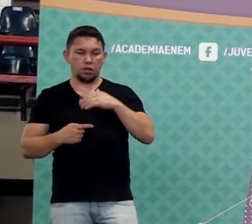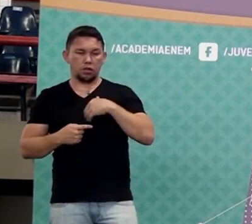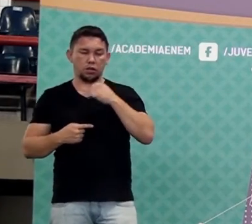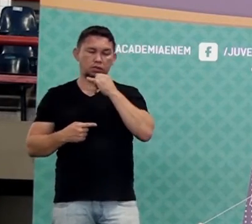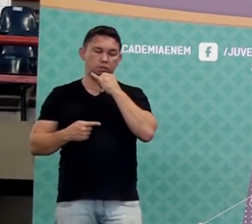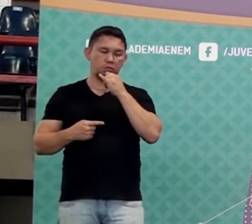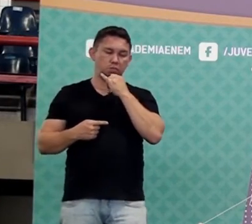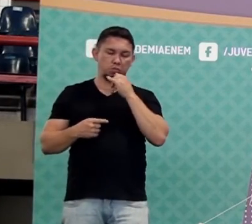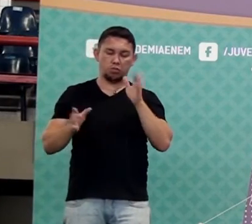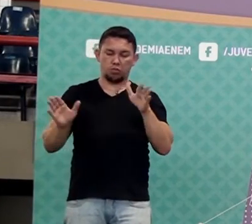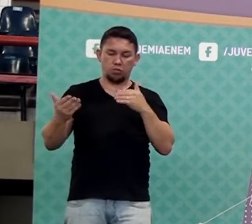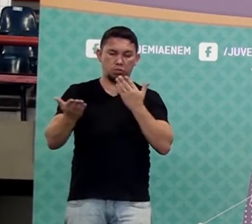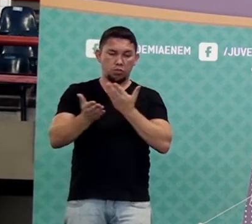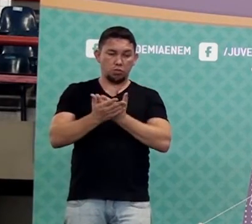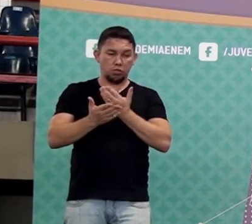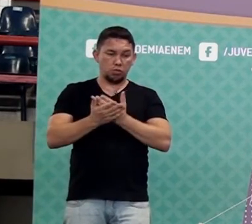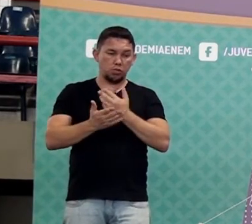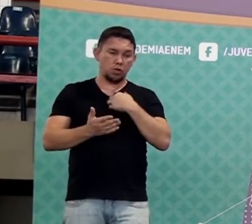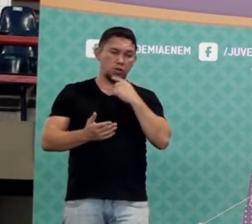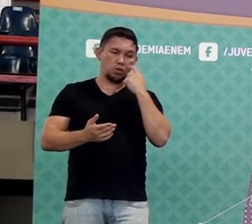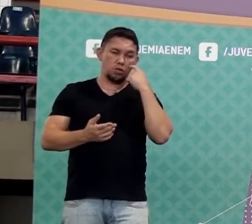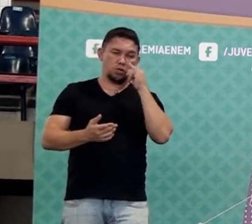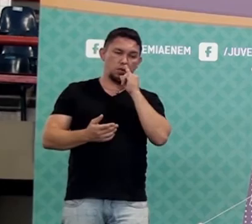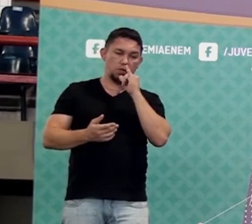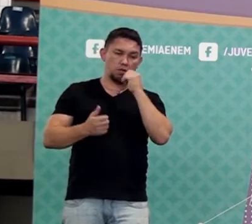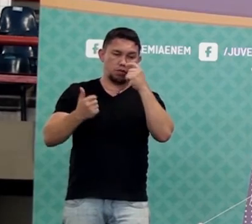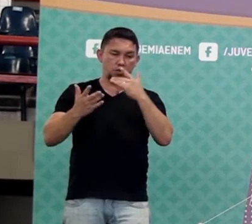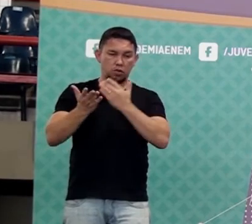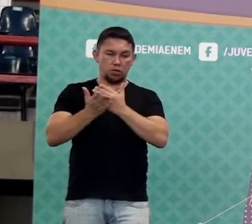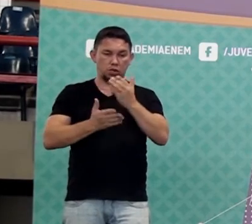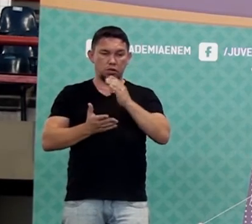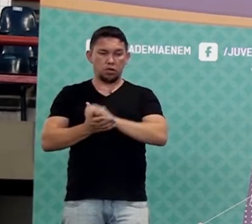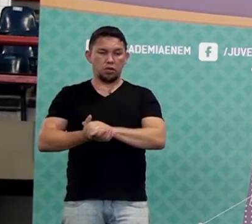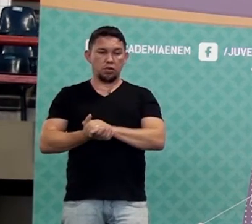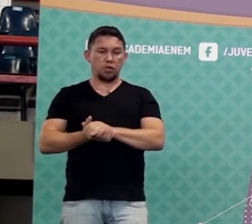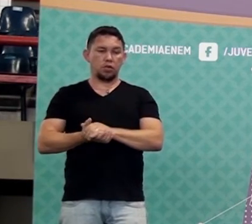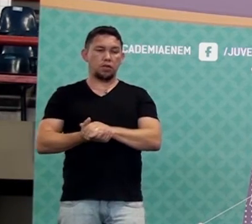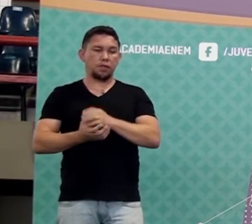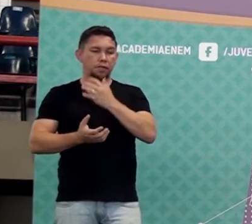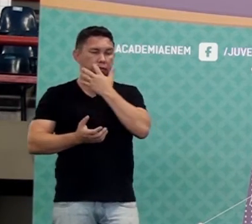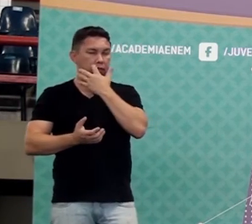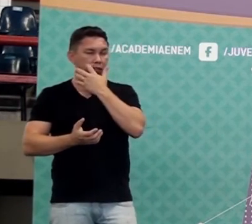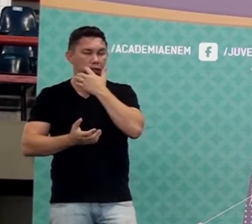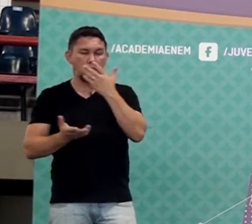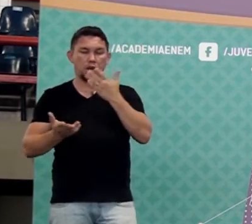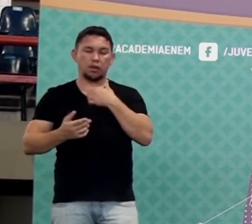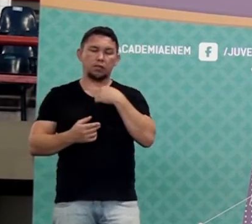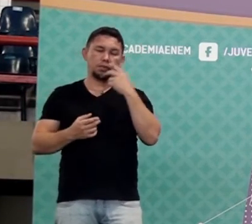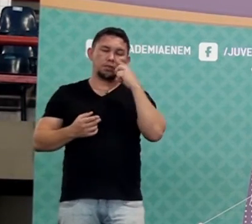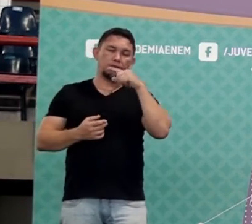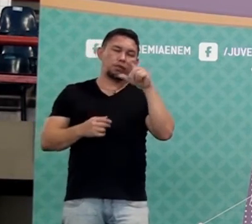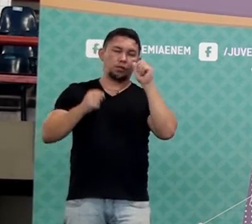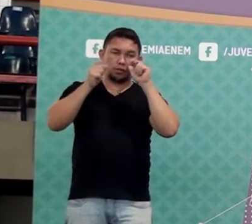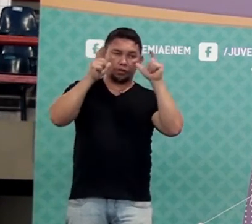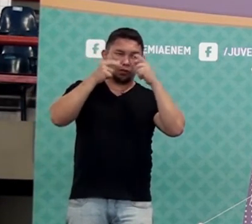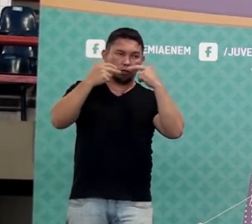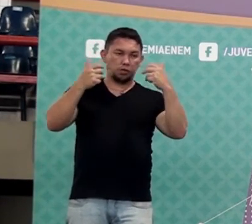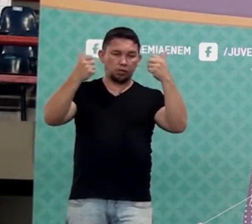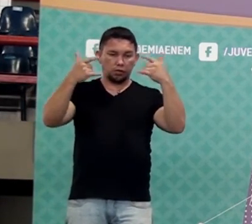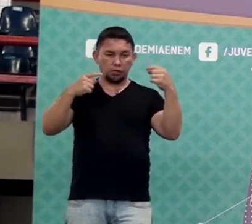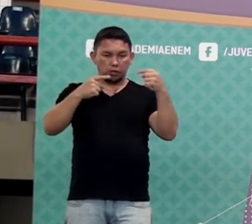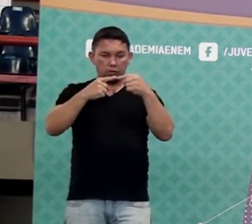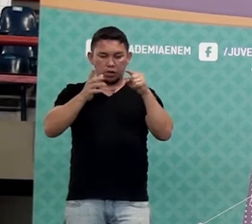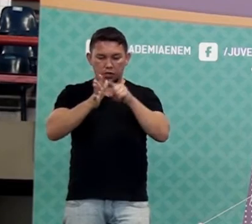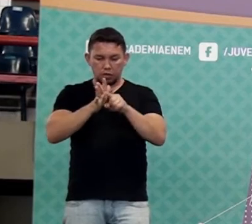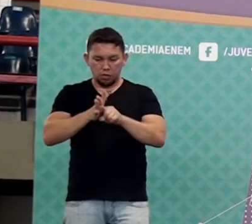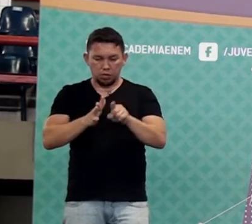sala ainda não. São só probleminhas pra gente resolver. Vou começar agora, a partir de agora, eu quero muita atenção, pessoal. Porque é aí que vai entrar